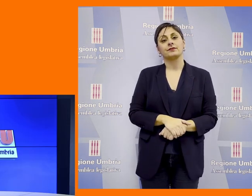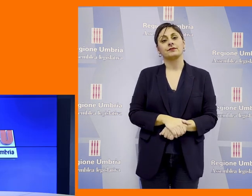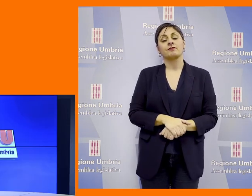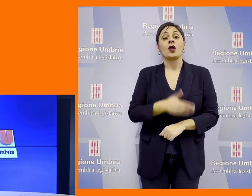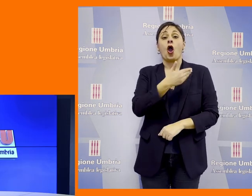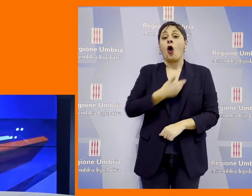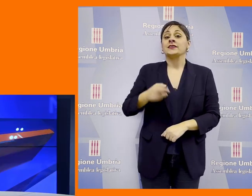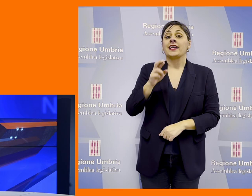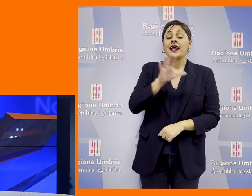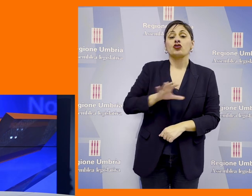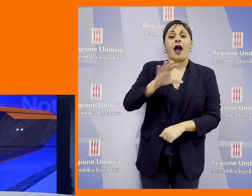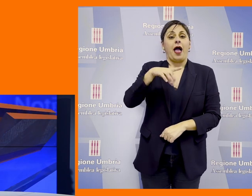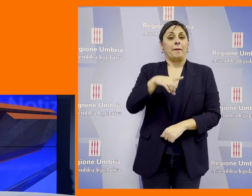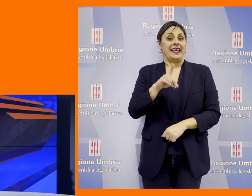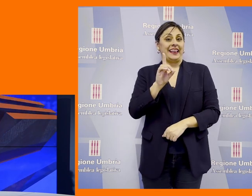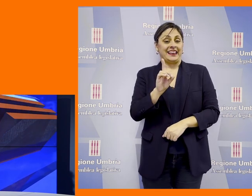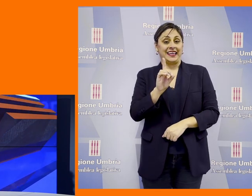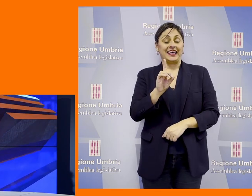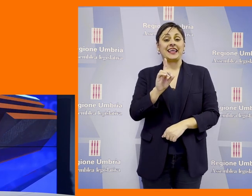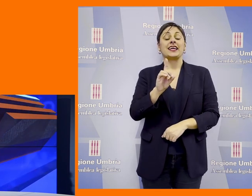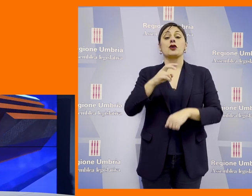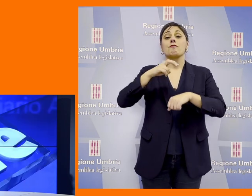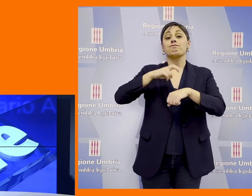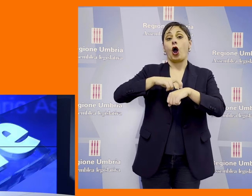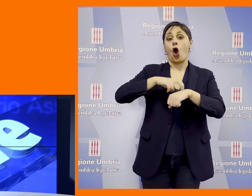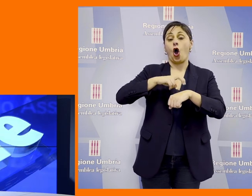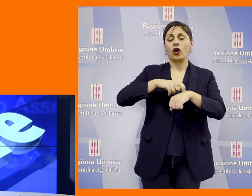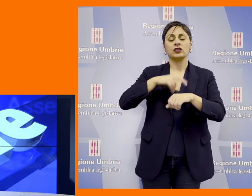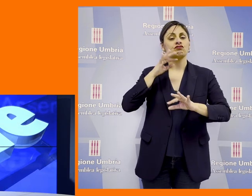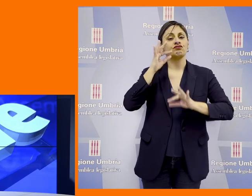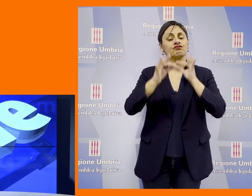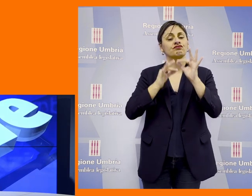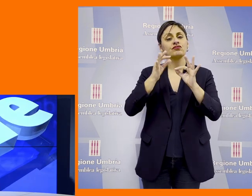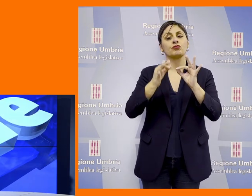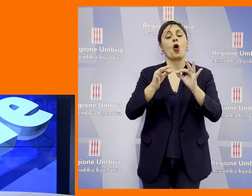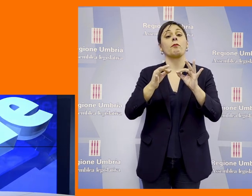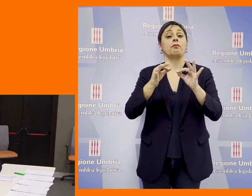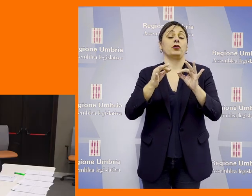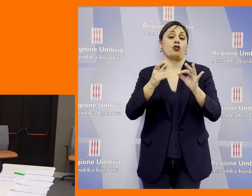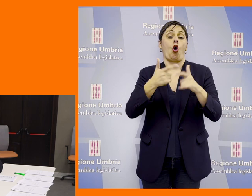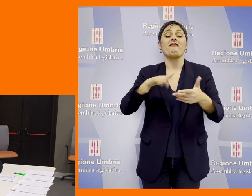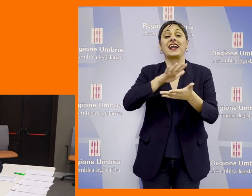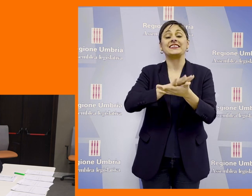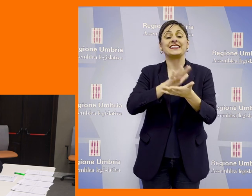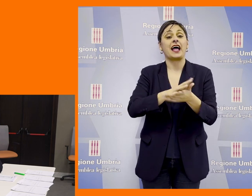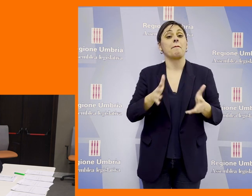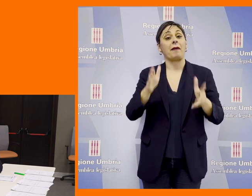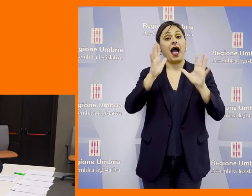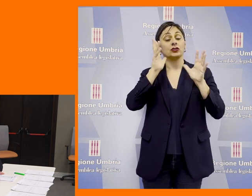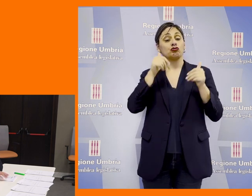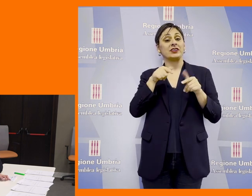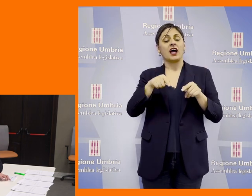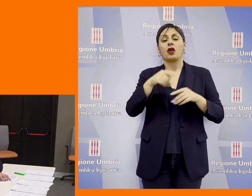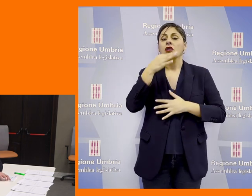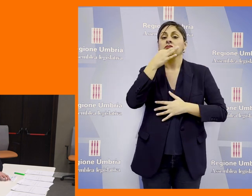Il consigliere regionale del Partito Democratico Tommaso Bori ha illustrato in una conferenza stampa che si è svolta a